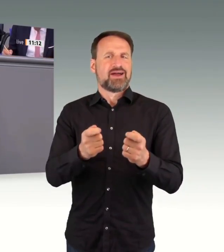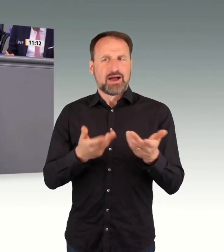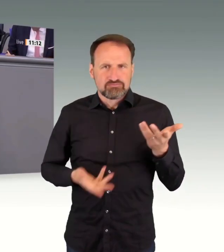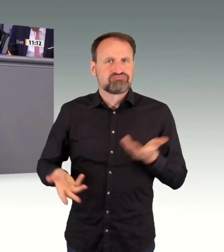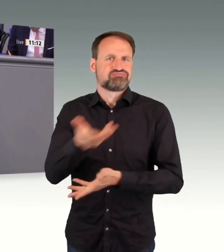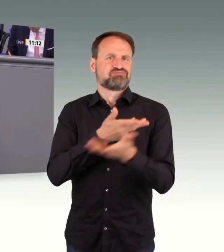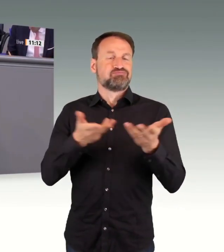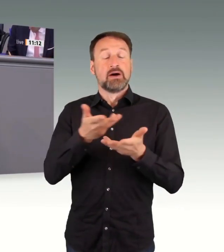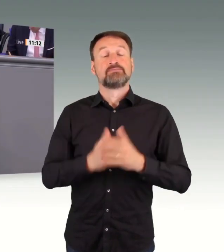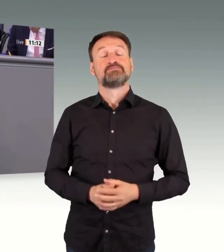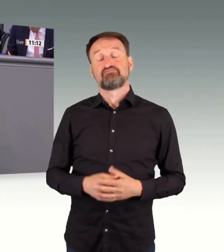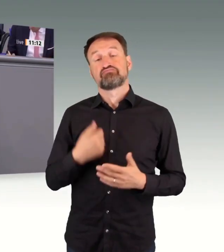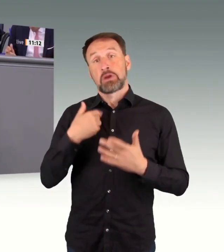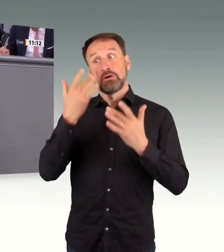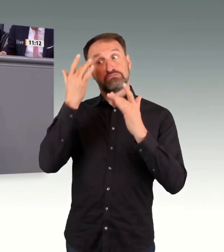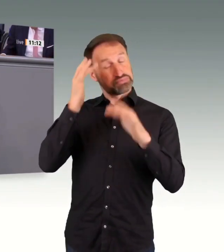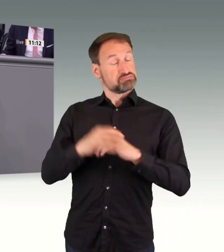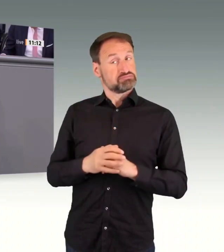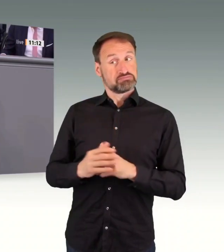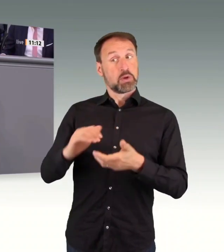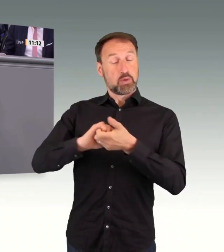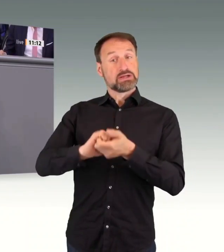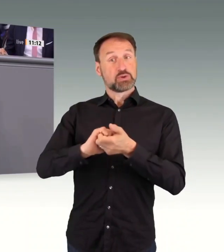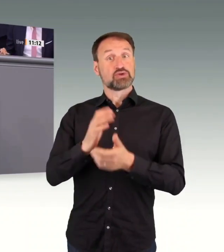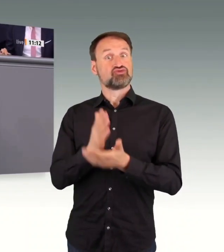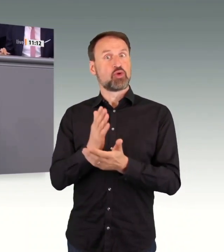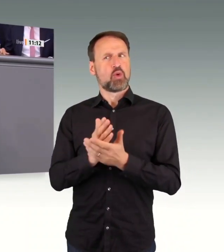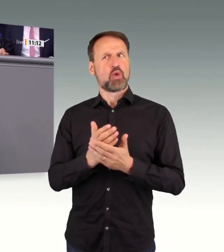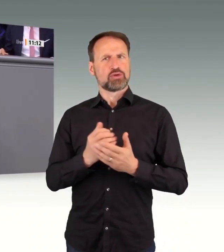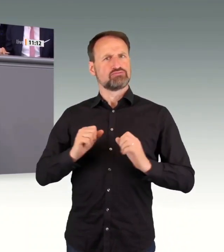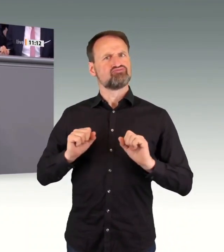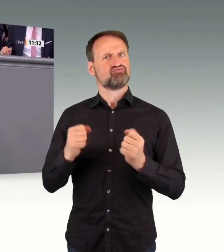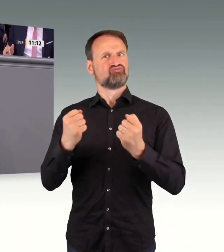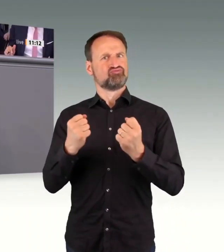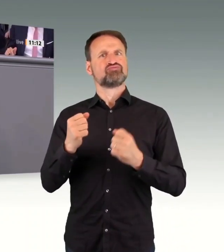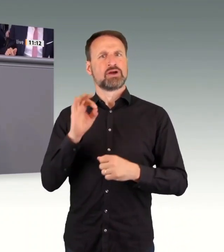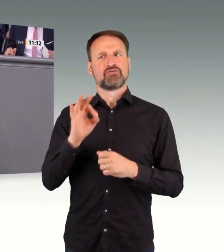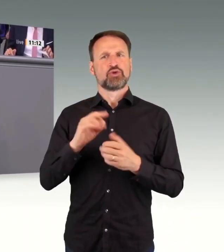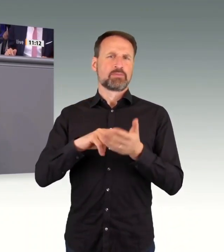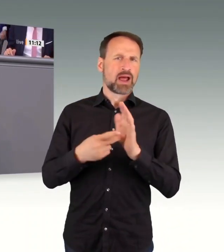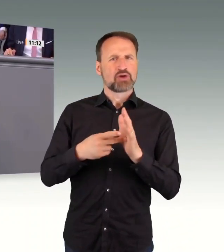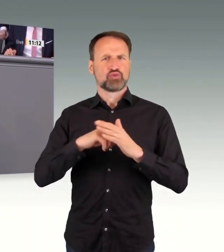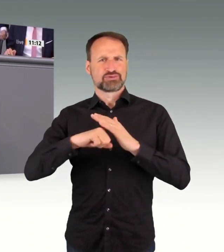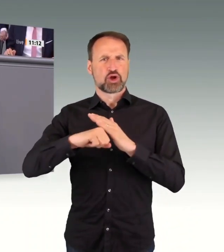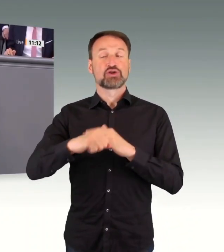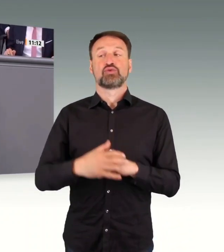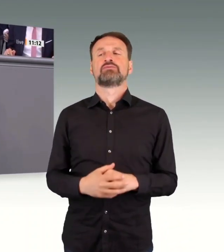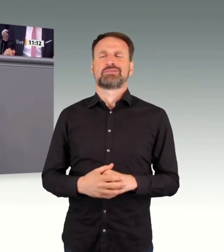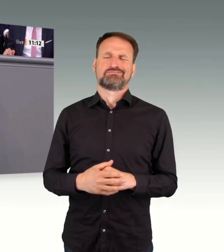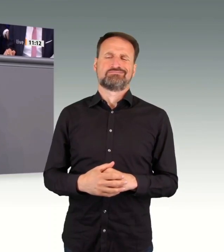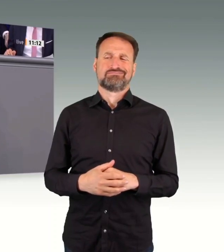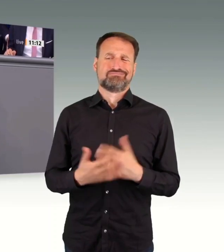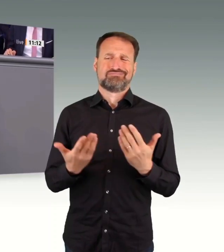dass sich in der Koalition etwas tut bei der Planungsbeschleunigung, aber eben immer noch zu wenig. Daher legen wir